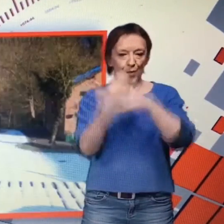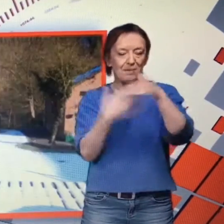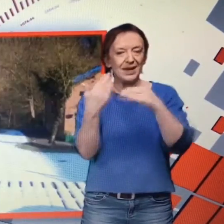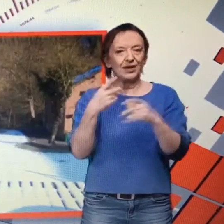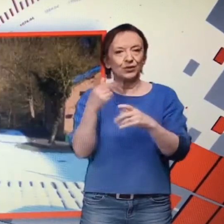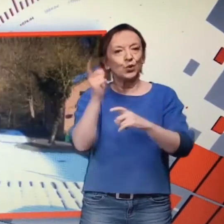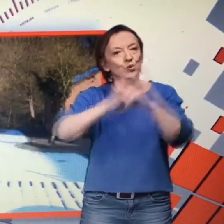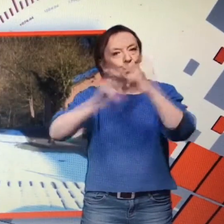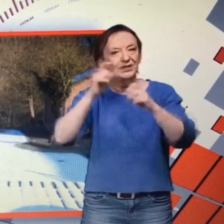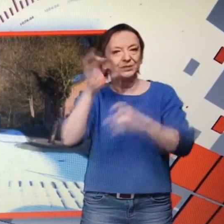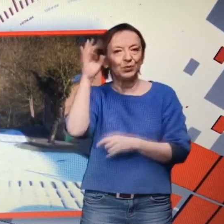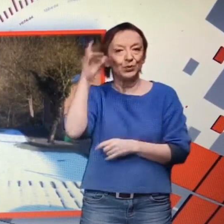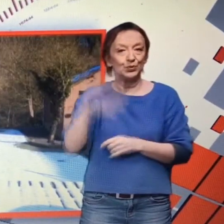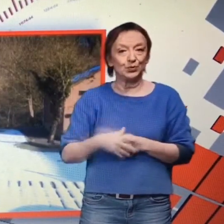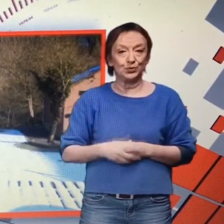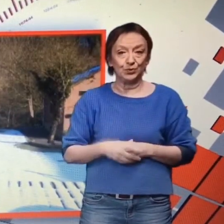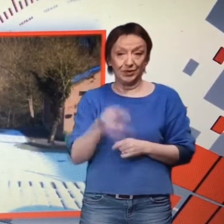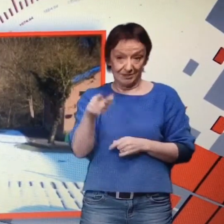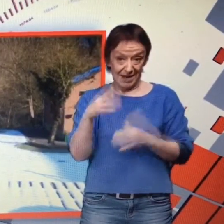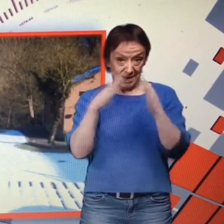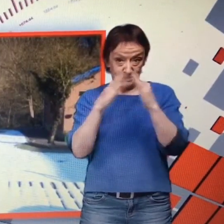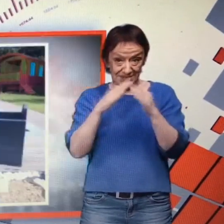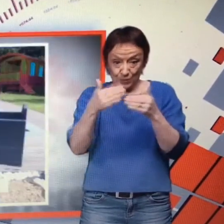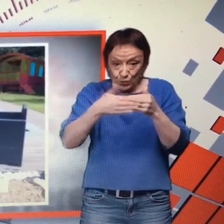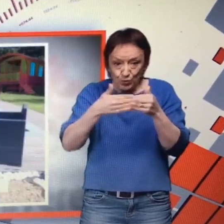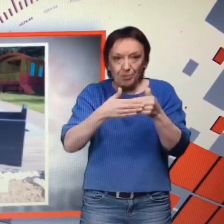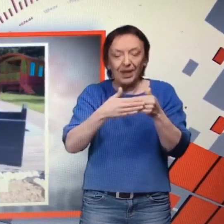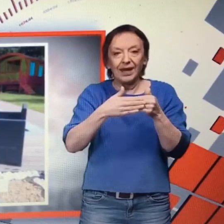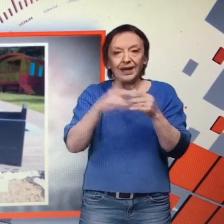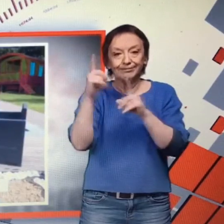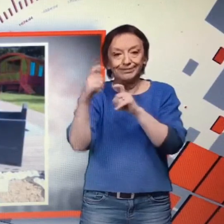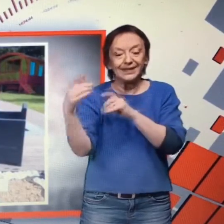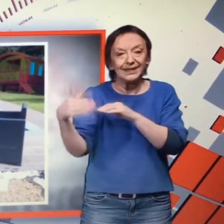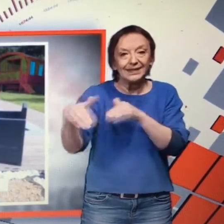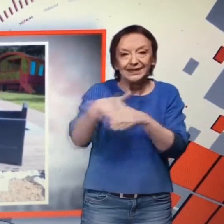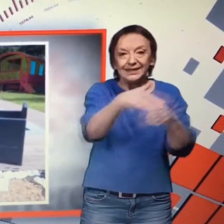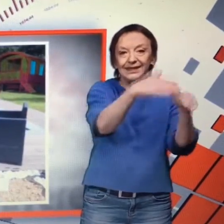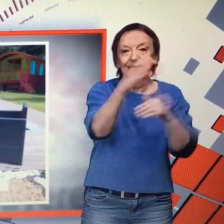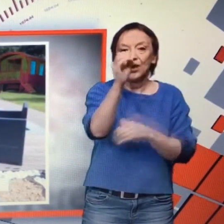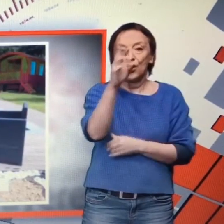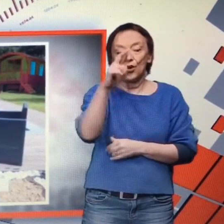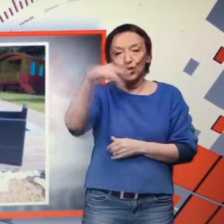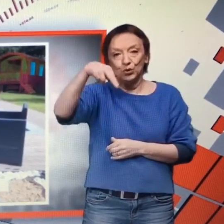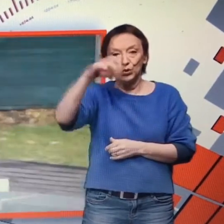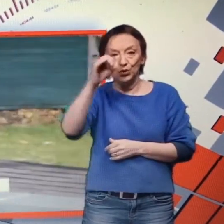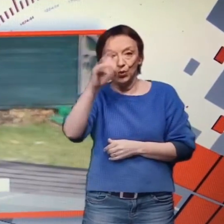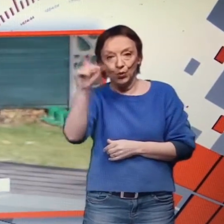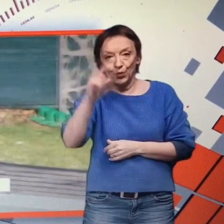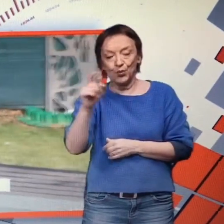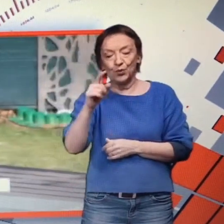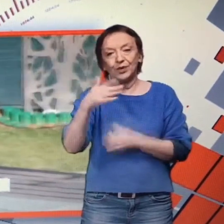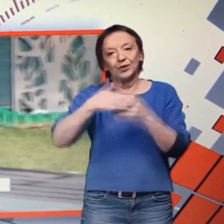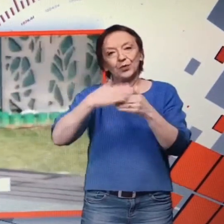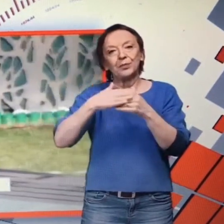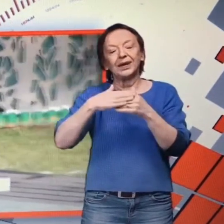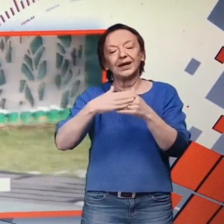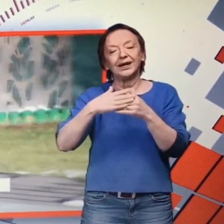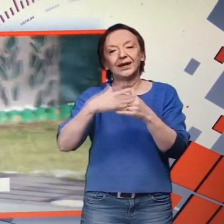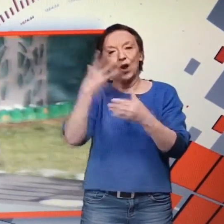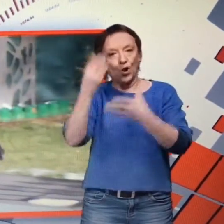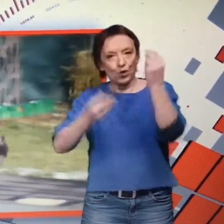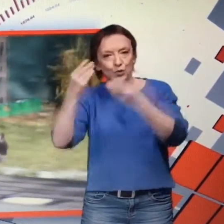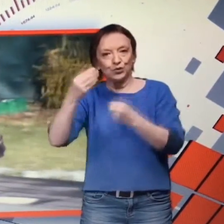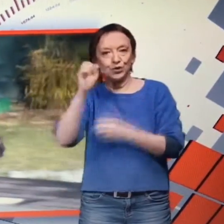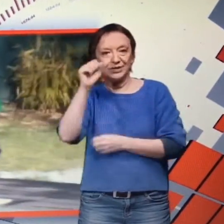La maison de Sandra se trouve face à Lorneau, pas loin de la grotte de Spie. La roulotte d'hôte devrait être installée dans le jardin de